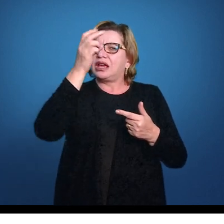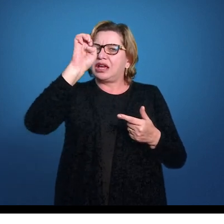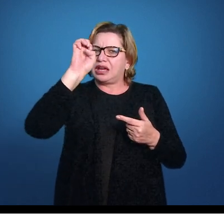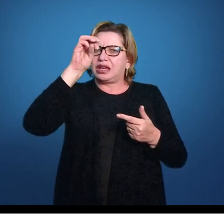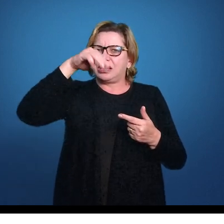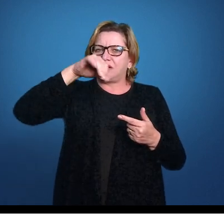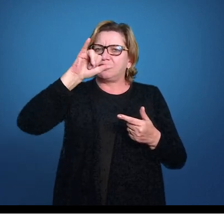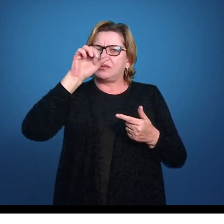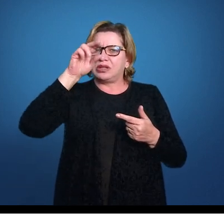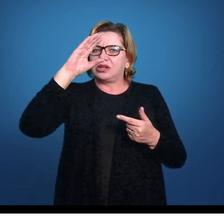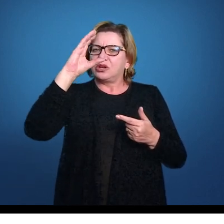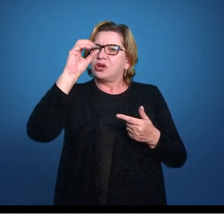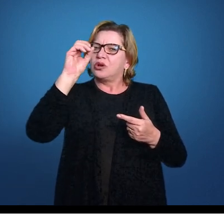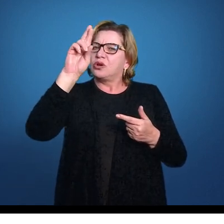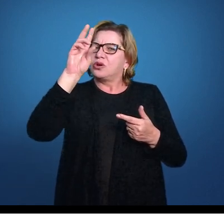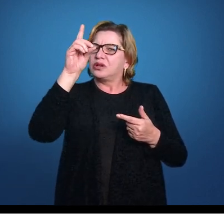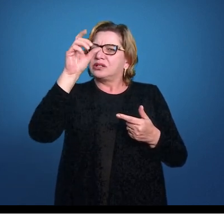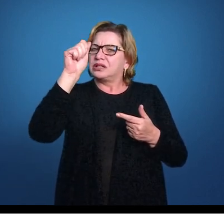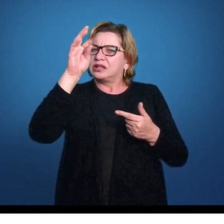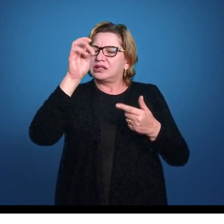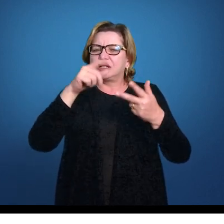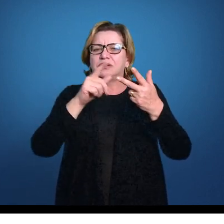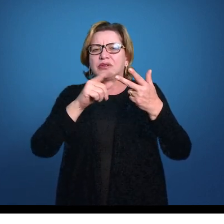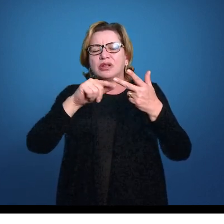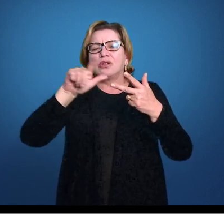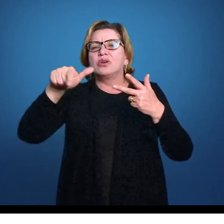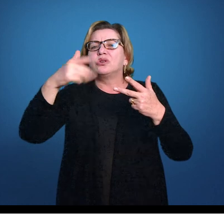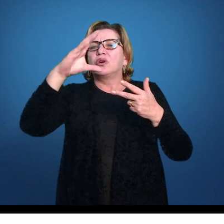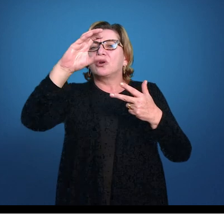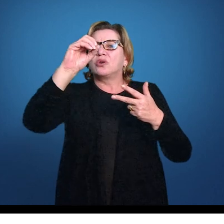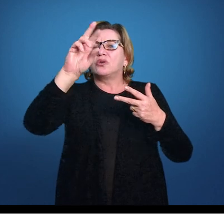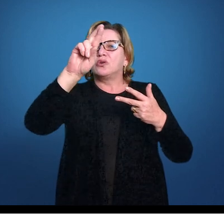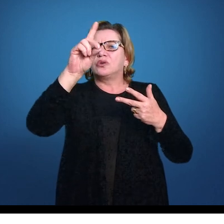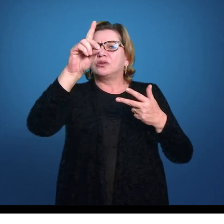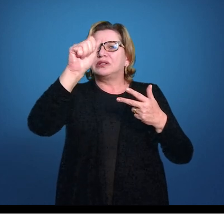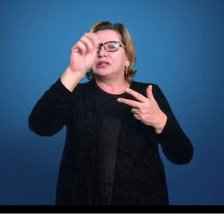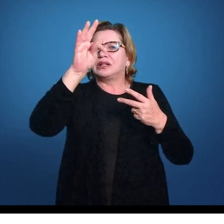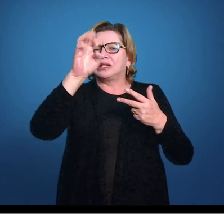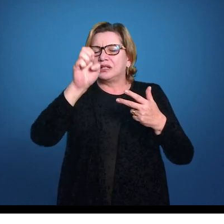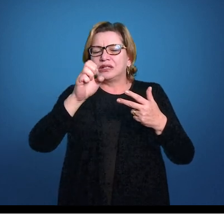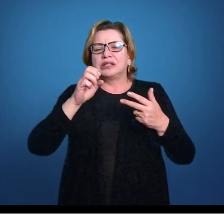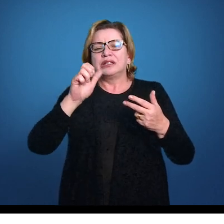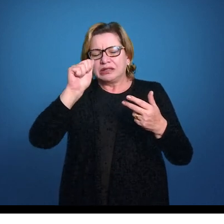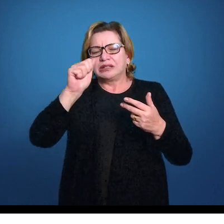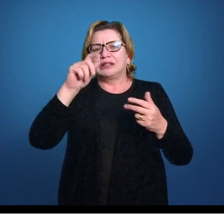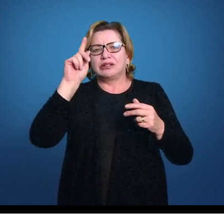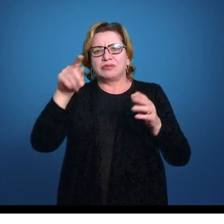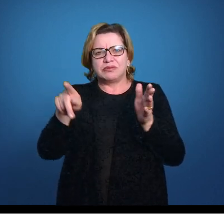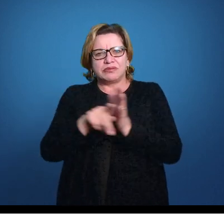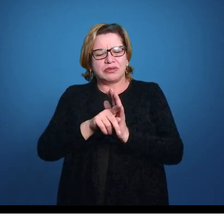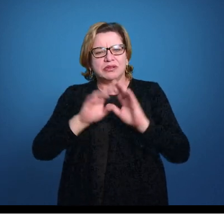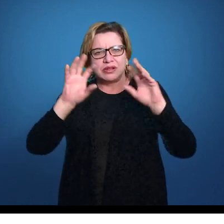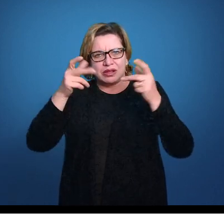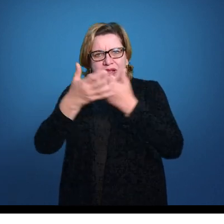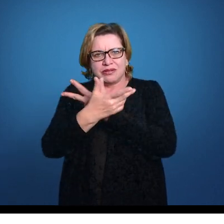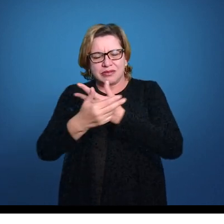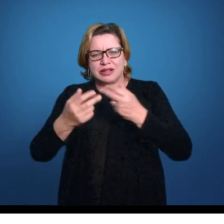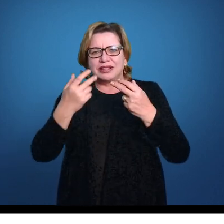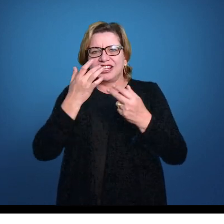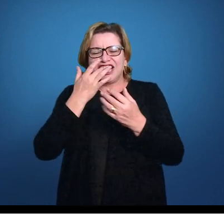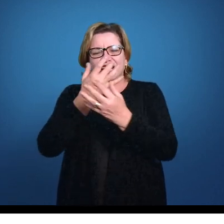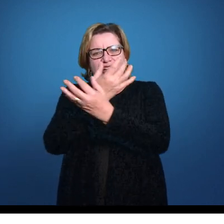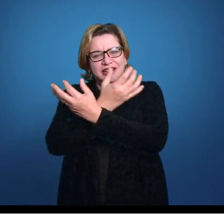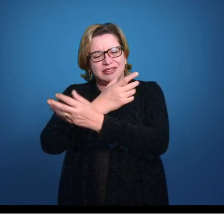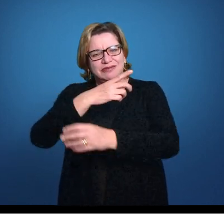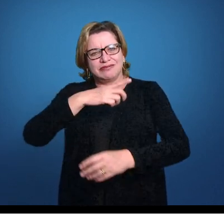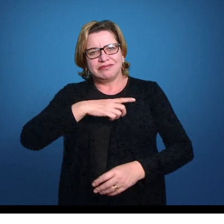cordata dentro do qual nós os animais vertebrados aí, então vamos dar uma olhadinha